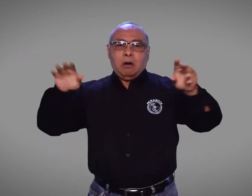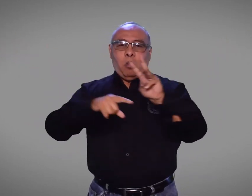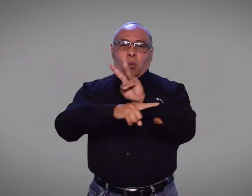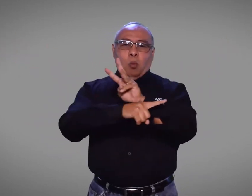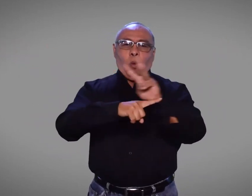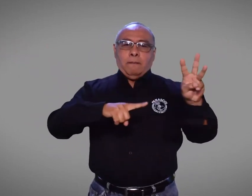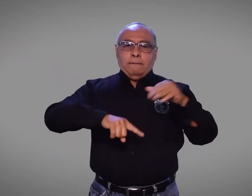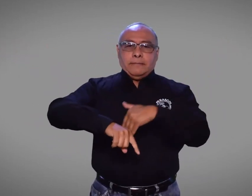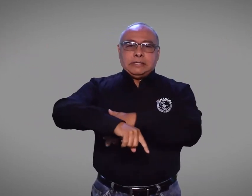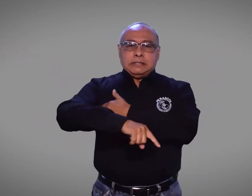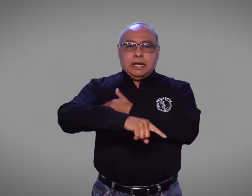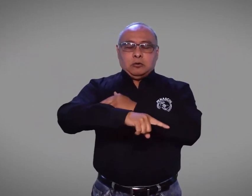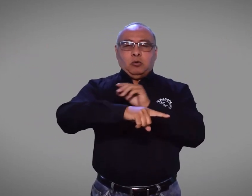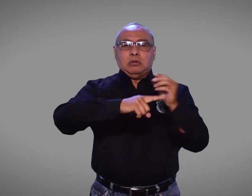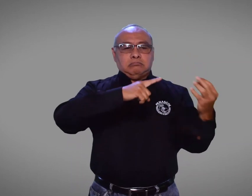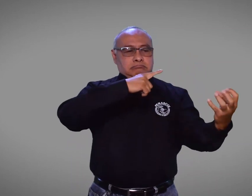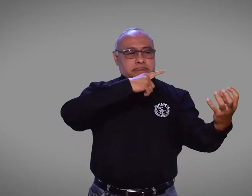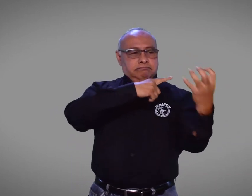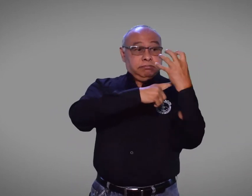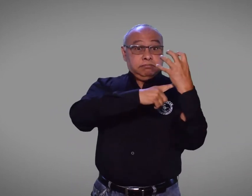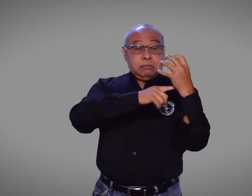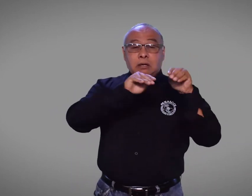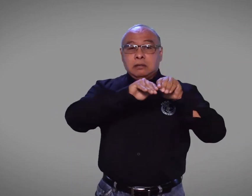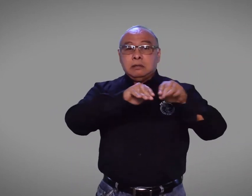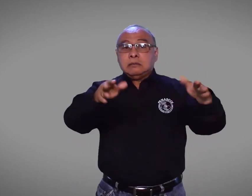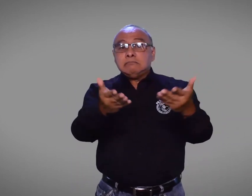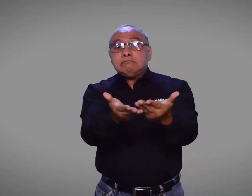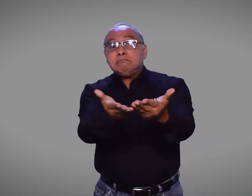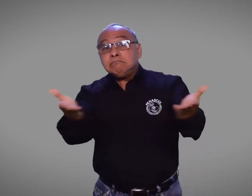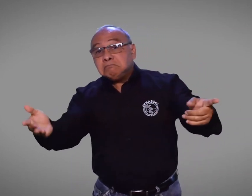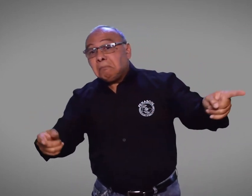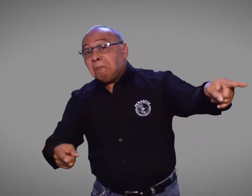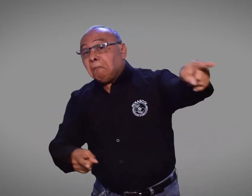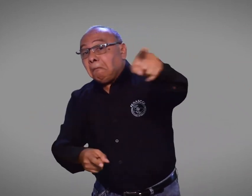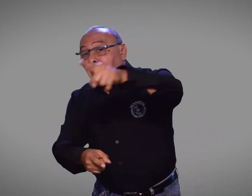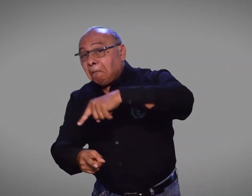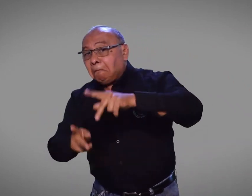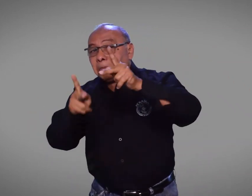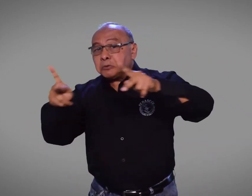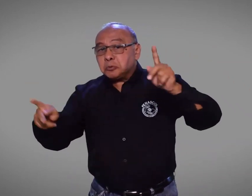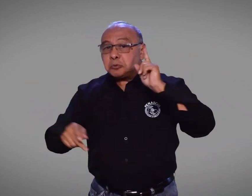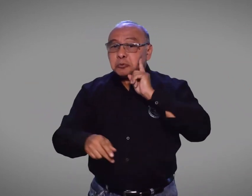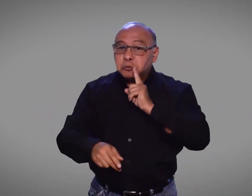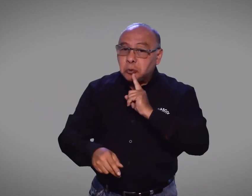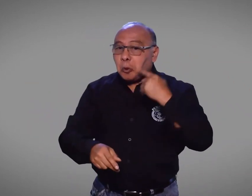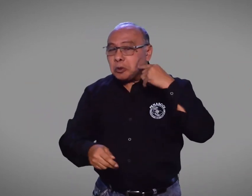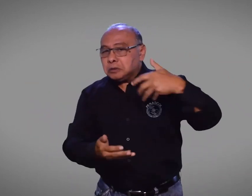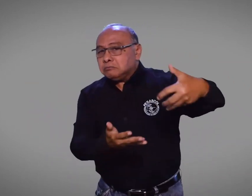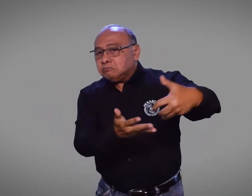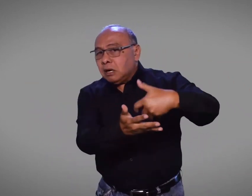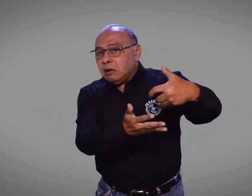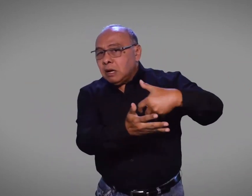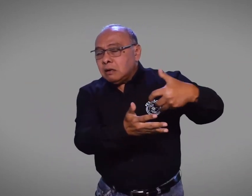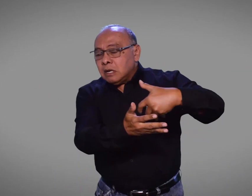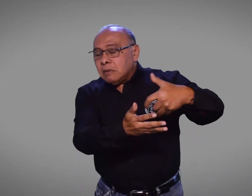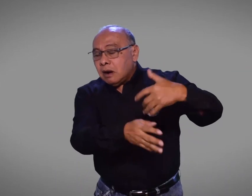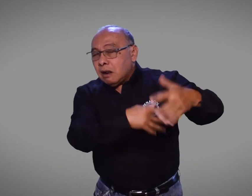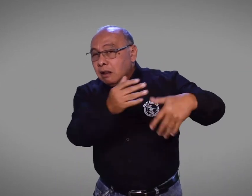consulta pública y retroalimentación por parte de la sociedad civil. Y por último, nuevamente, el Ministerio de Transporte